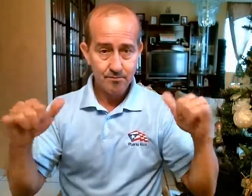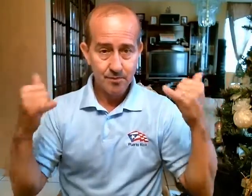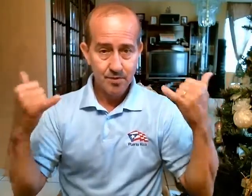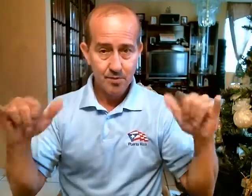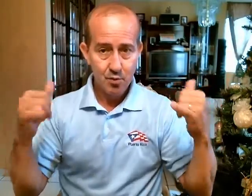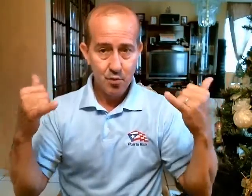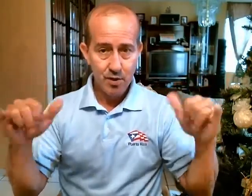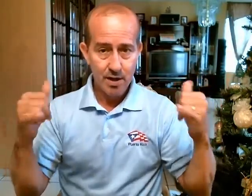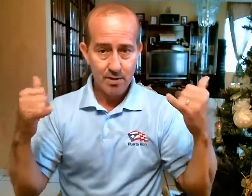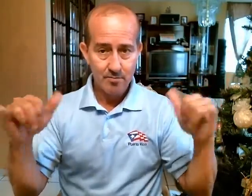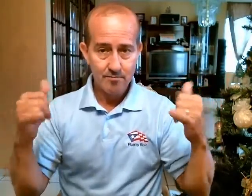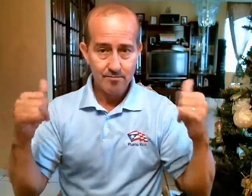Jugar